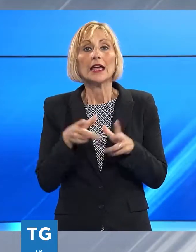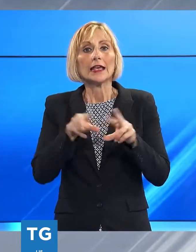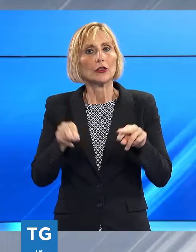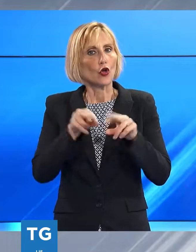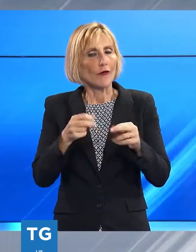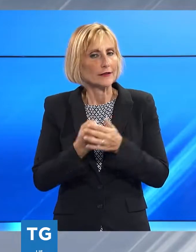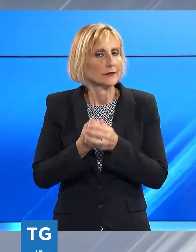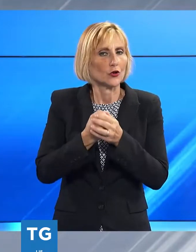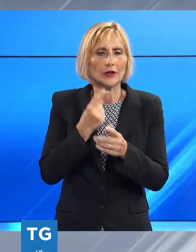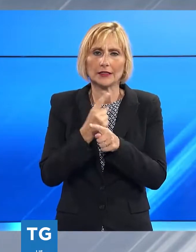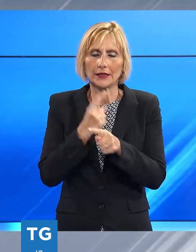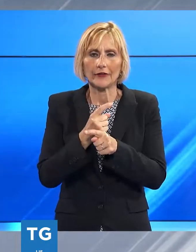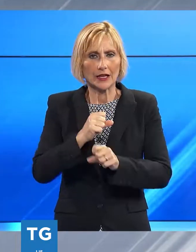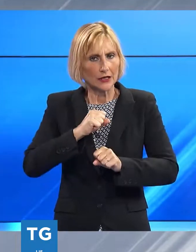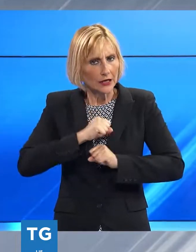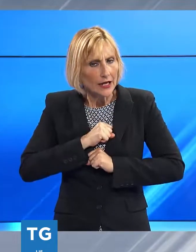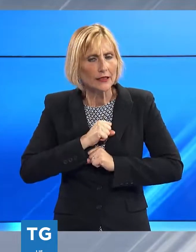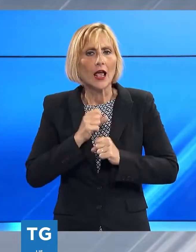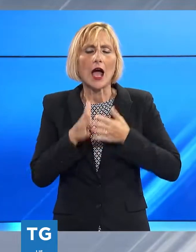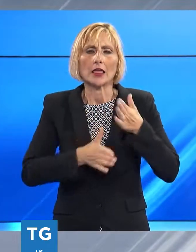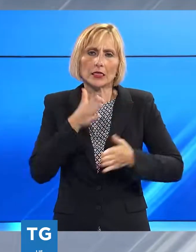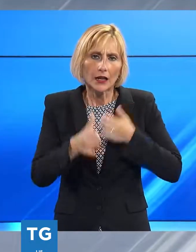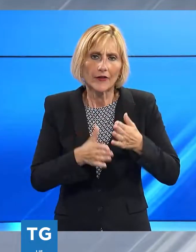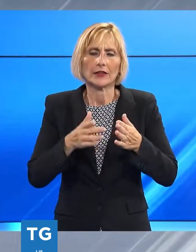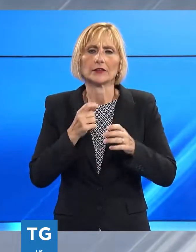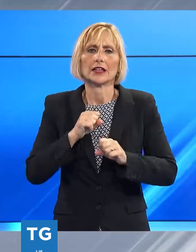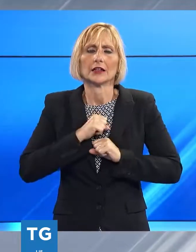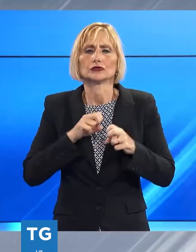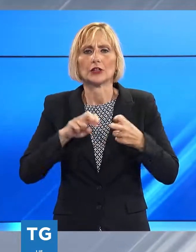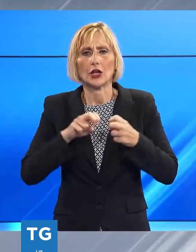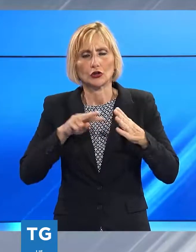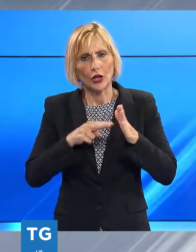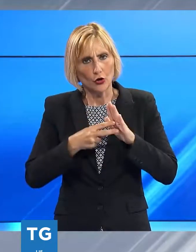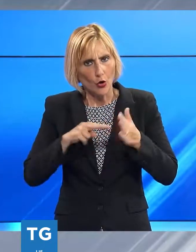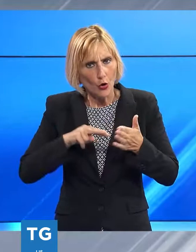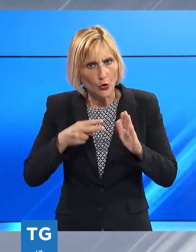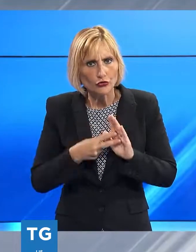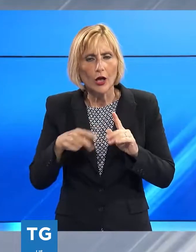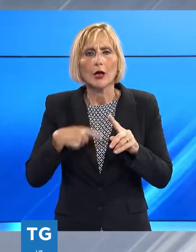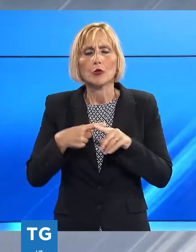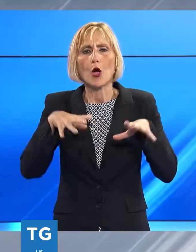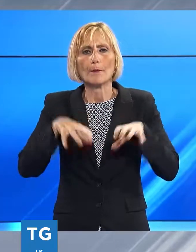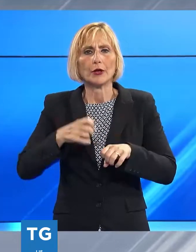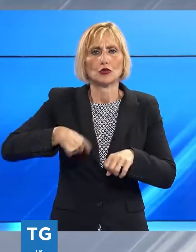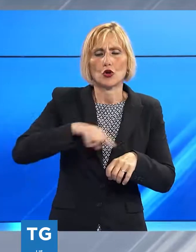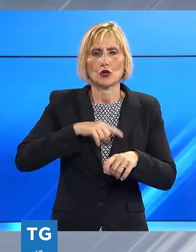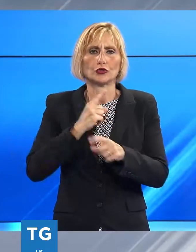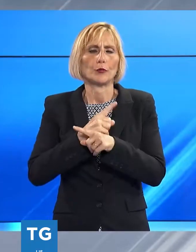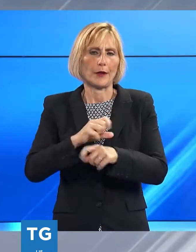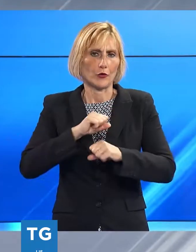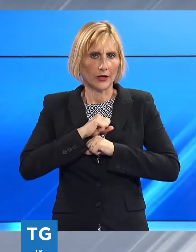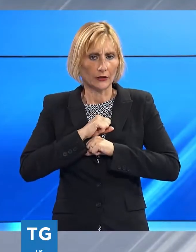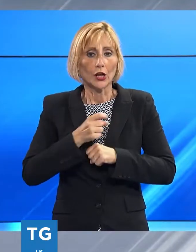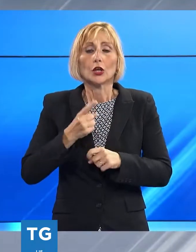credere, andare avanti e investire in tecnologie, progredire sempre credere in quello che è il nostro impegno responsabile che va